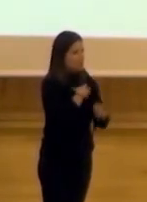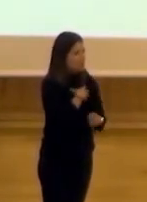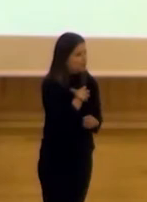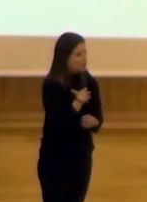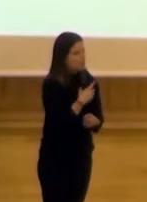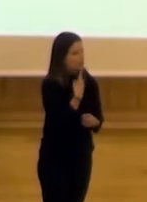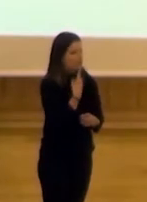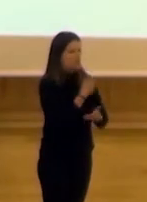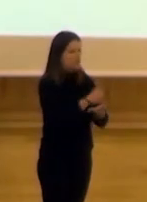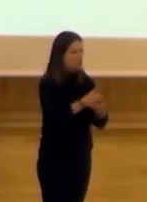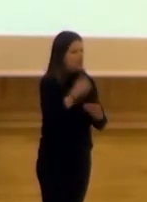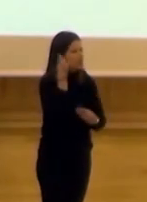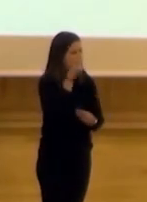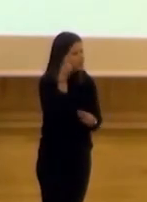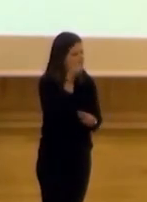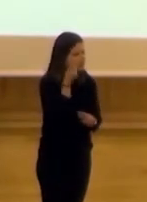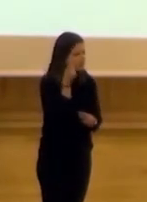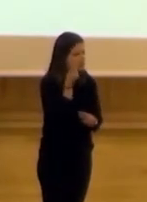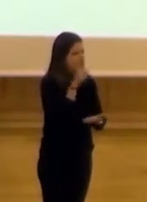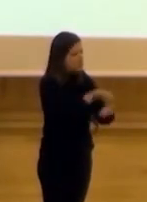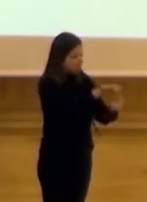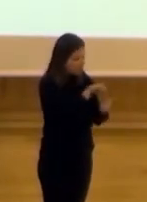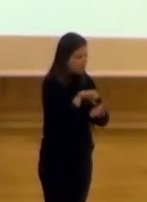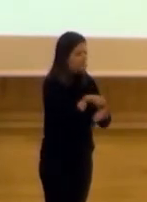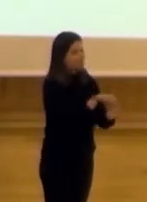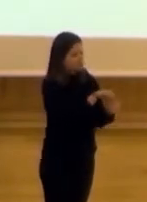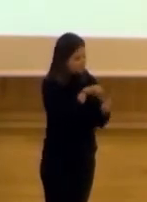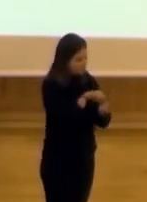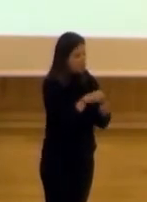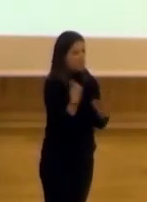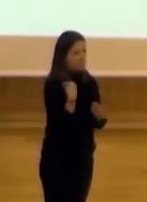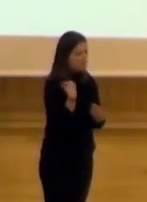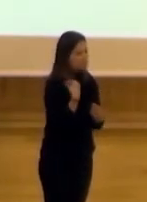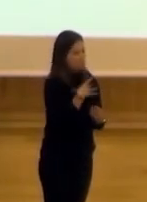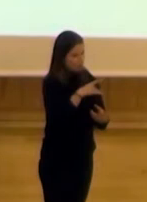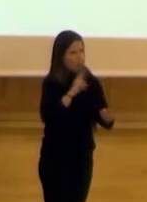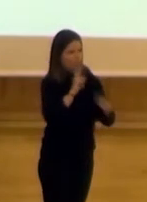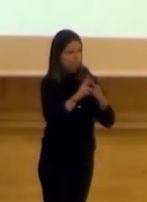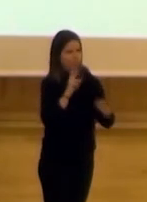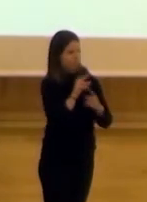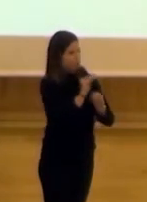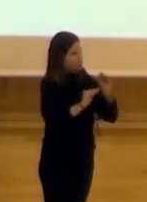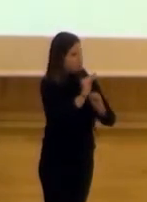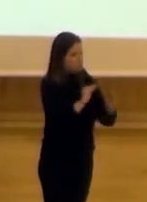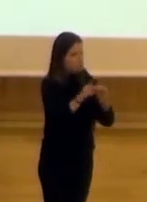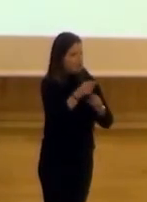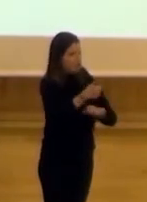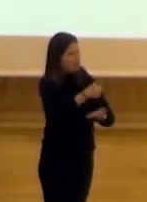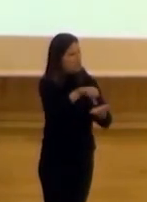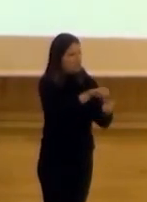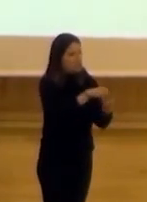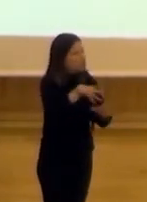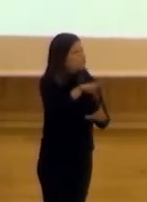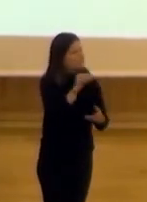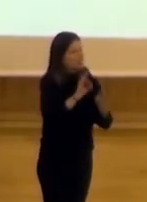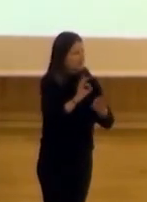es que el ciudadano piensa que yo soy de esta área, me viene y me pregunta otra cosa de otra área y yo la puedo resolver y no entiende cómo funciona la administración